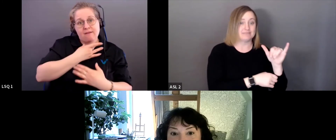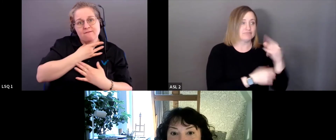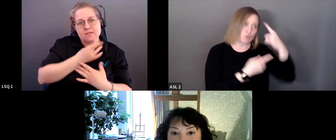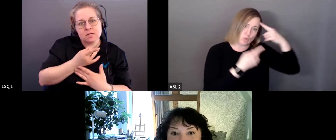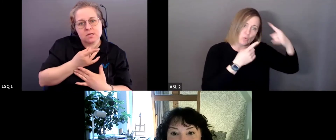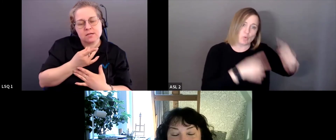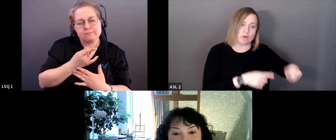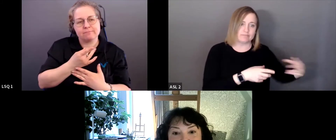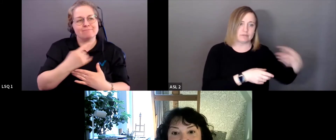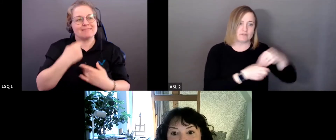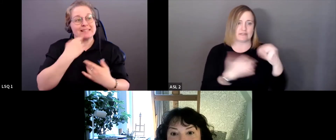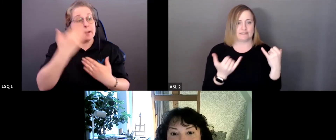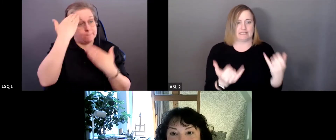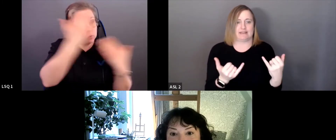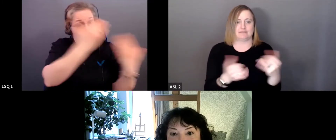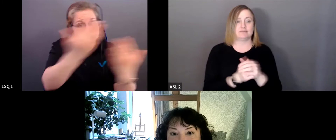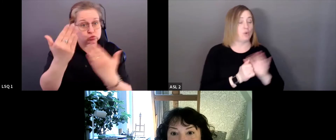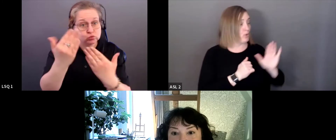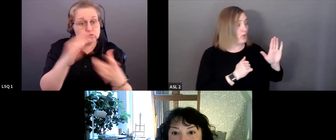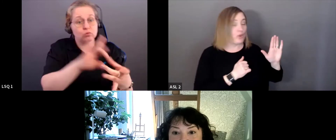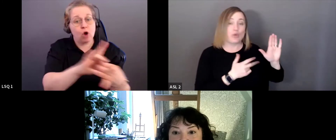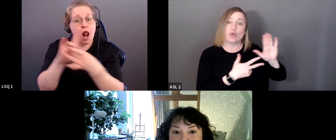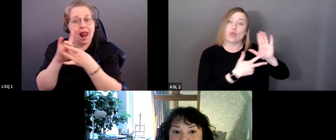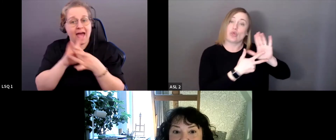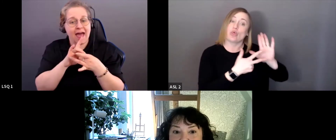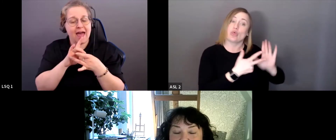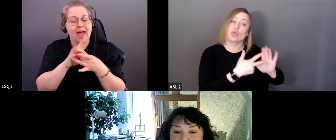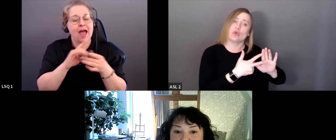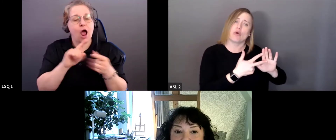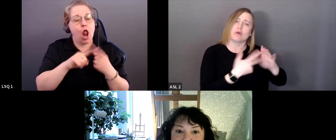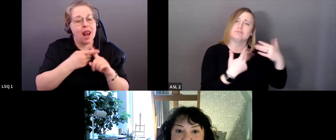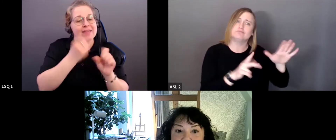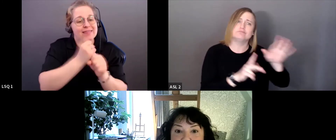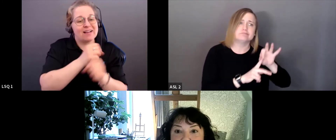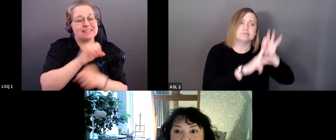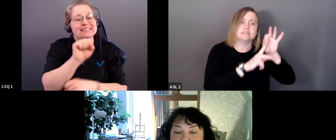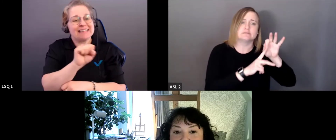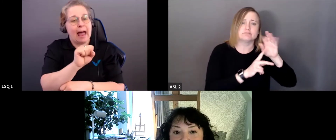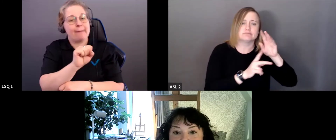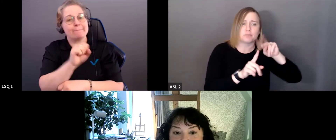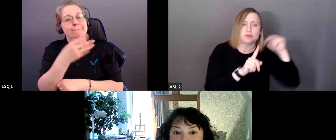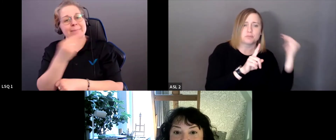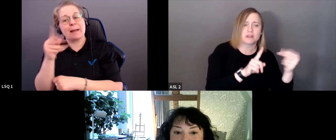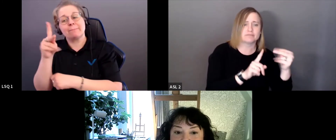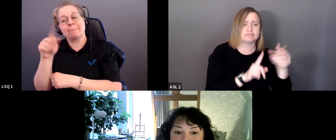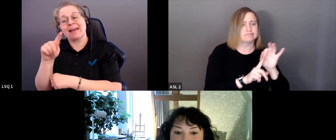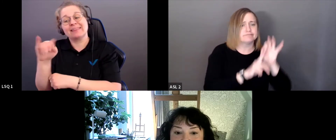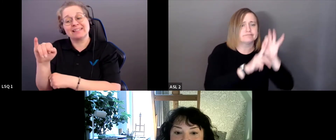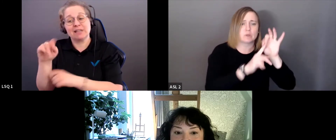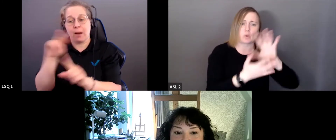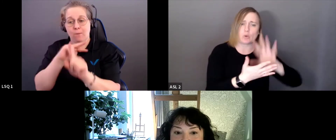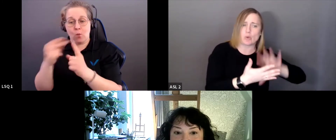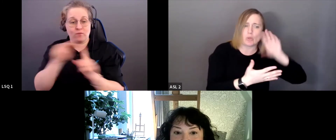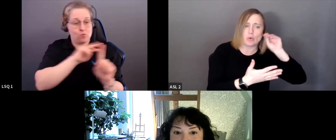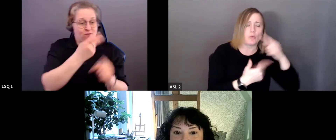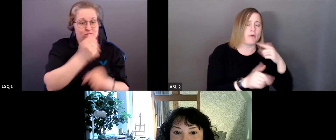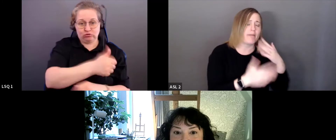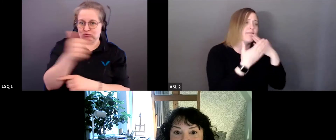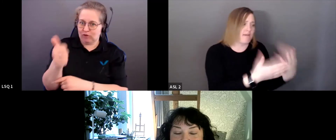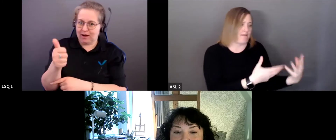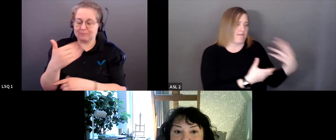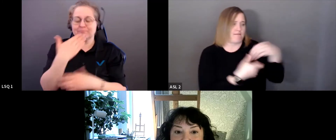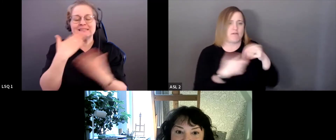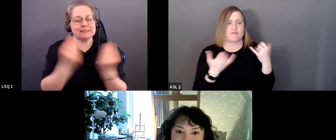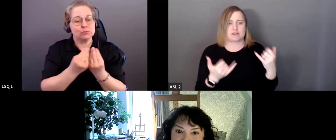mes collègues, Sam et Patty, qui font partie de cette séance et qui partageront leur point de vue également. Je les remercie